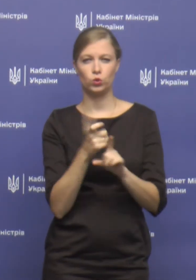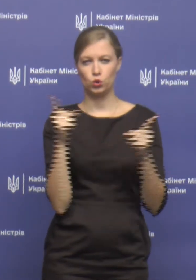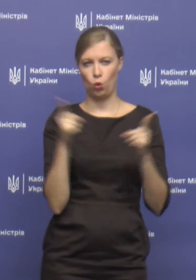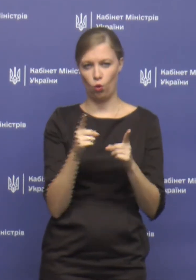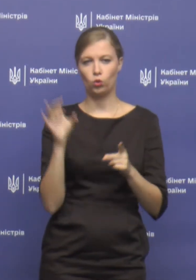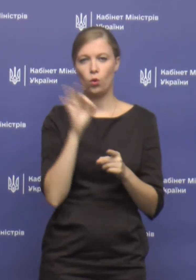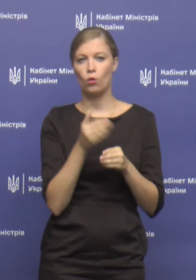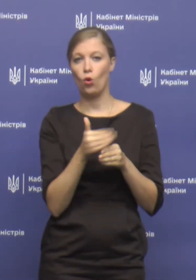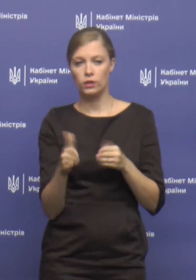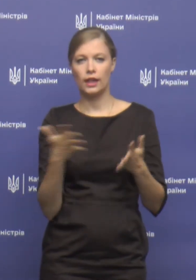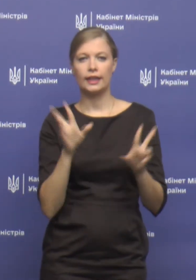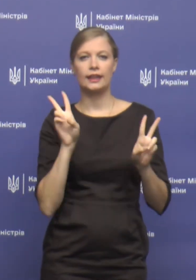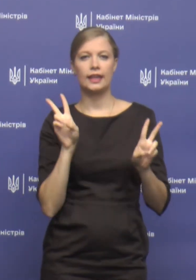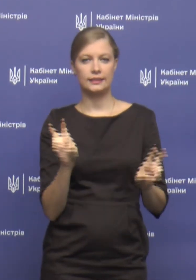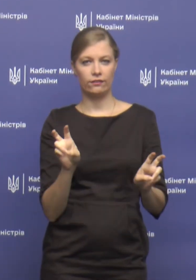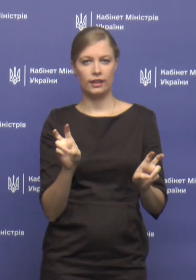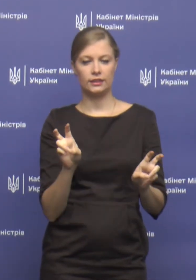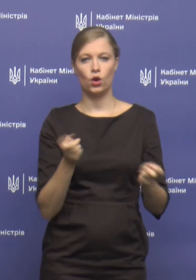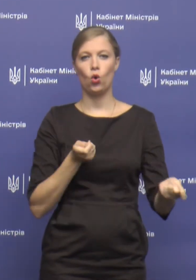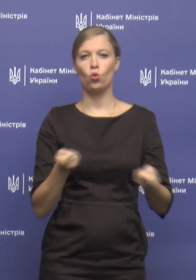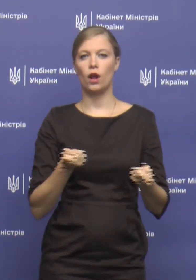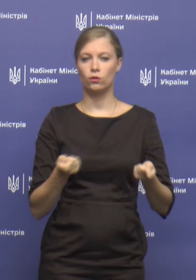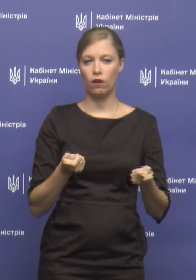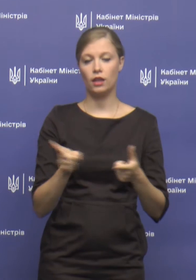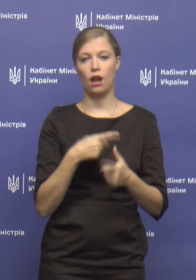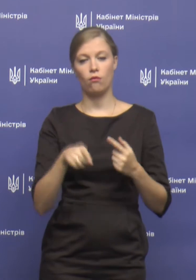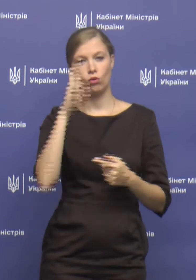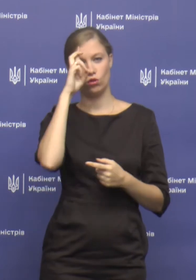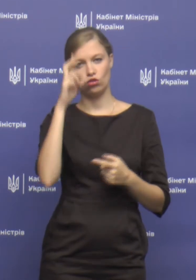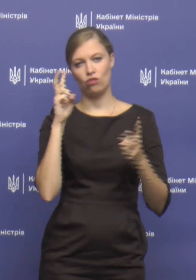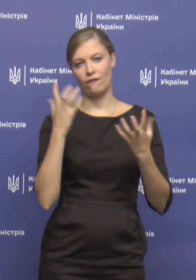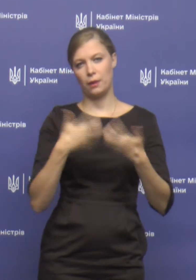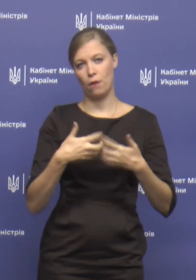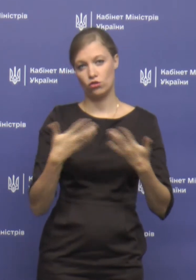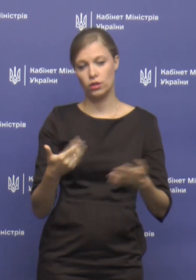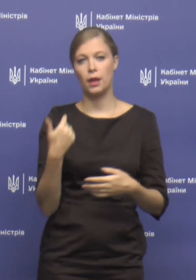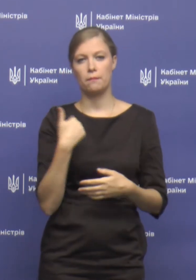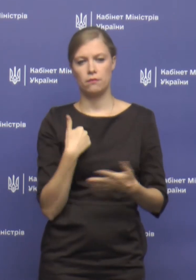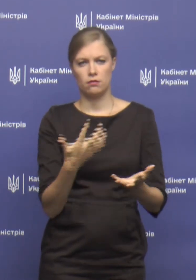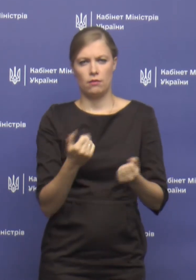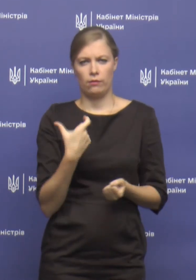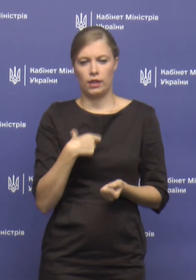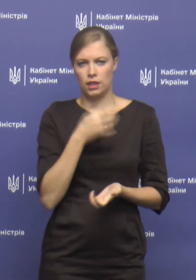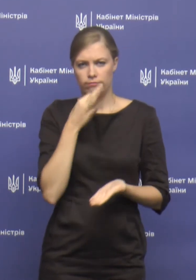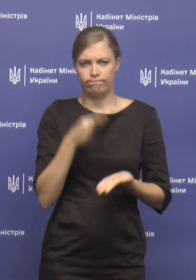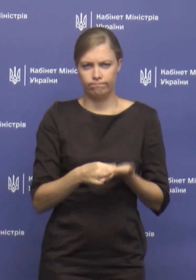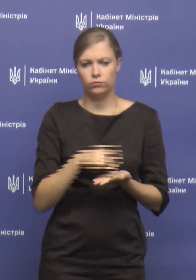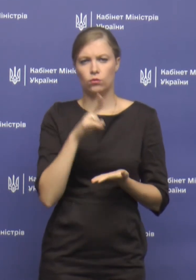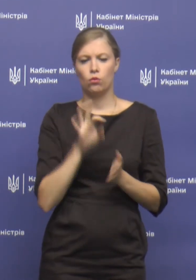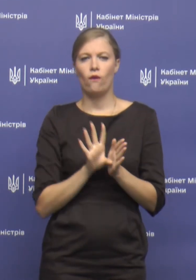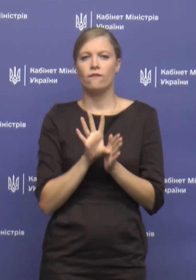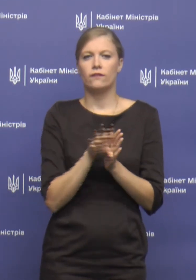коротко про розділ, який називається «Урядування» або «Державна машина». Ми беремо на себе зобов'язання по внесенню